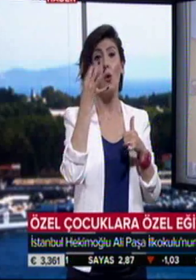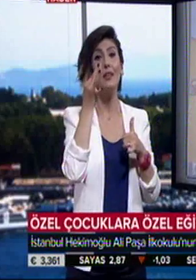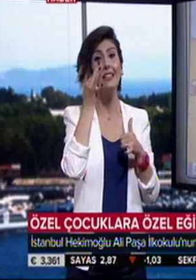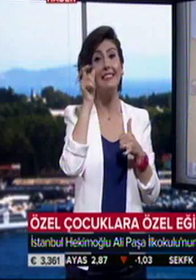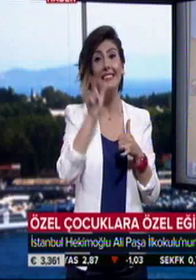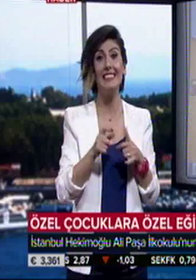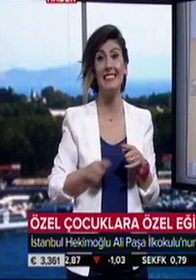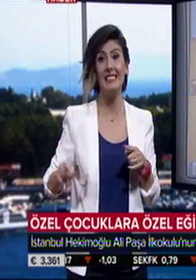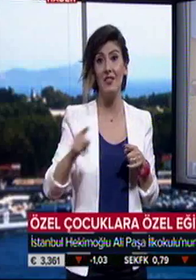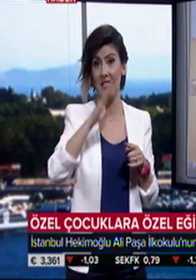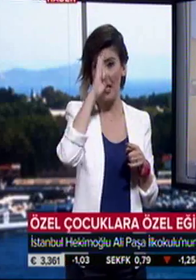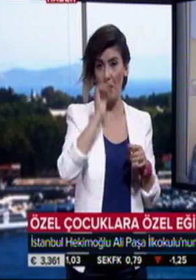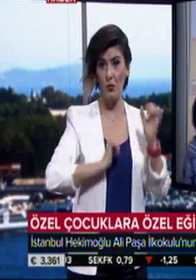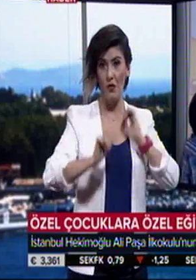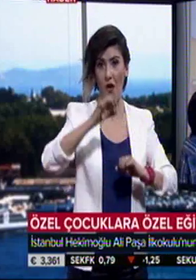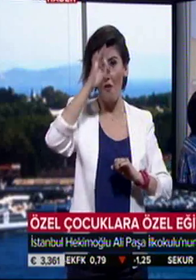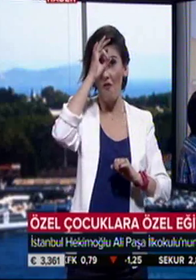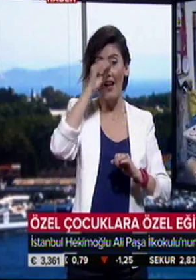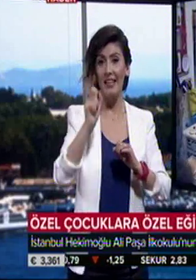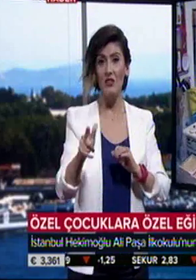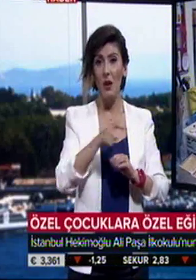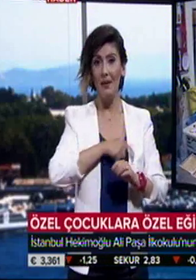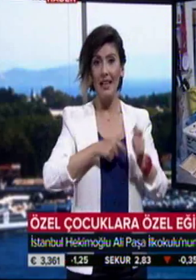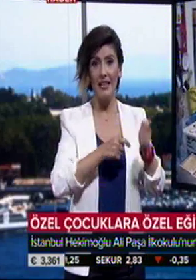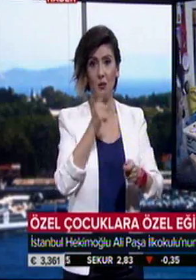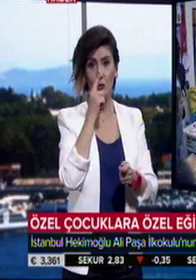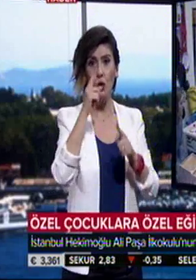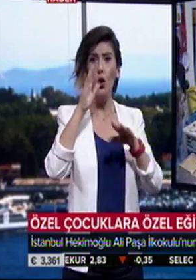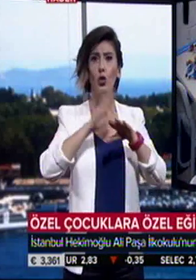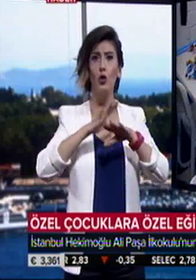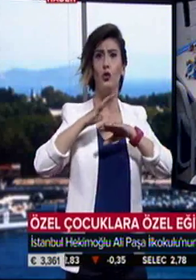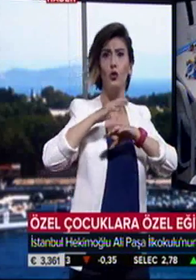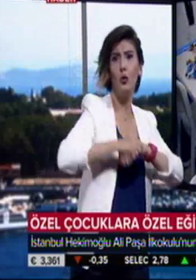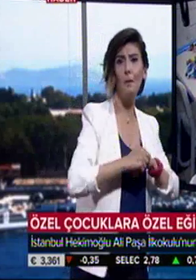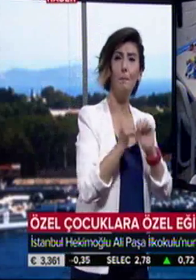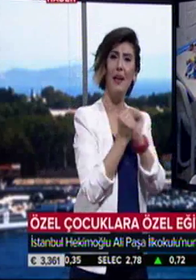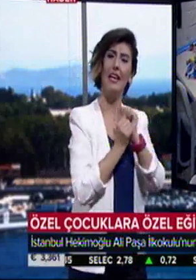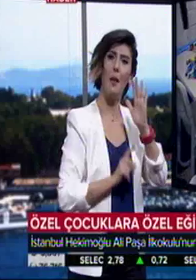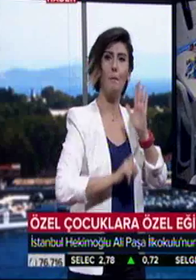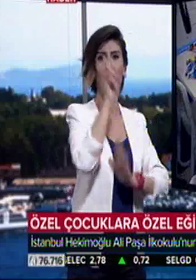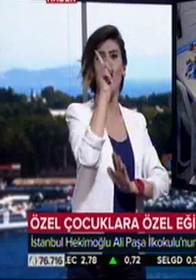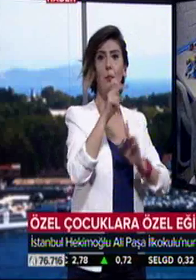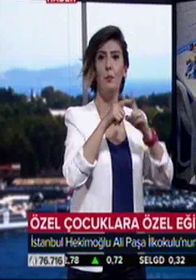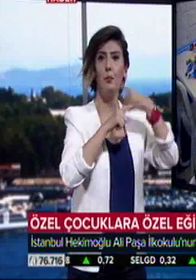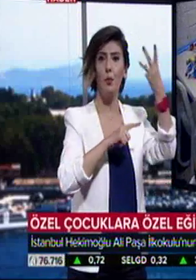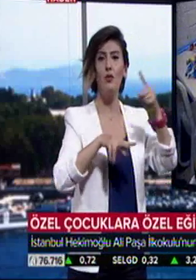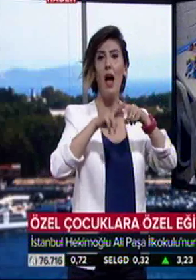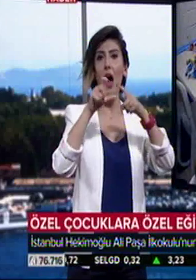Üniversitesi ile Fatih İlçe Milliyetin Müdürlüğü'nün Tut Elim'den Birlikte Başaralım projesi kapsamında ASKO'nun desteğiyle yenilendi. Otistik